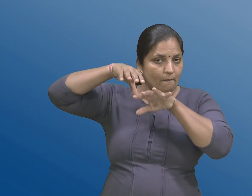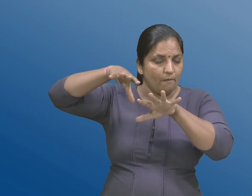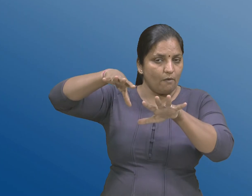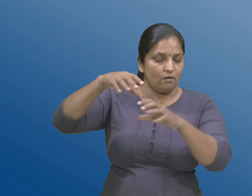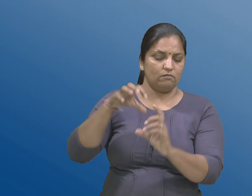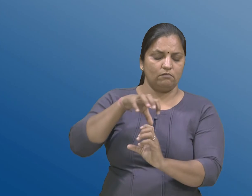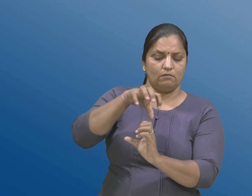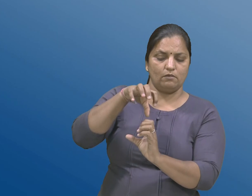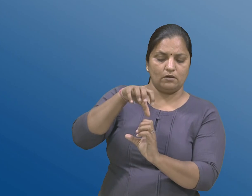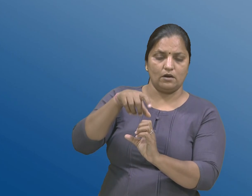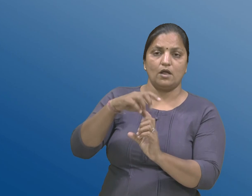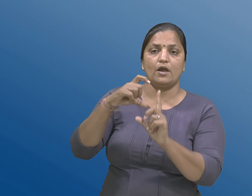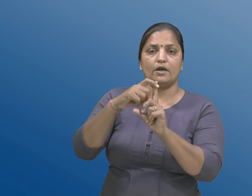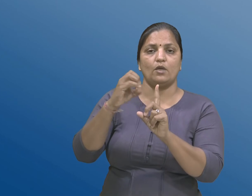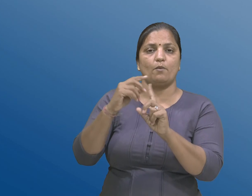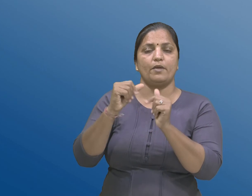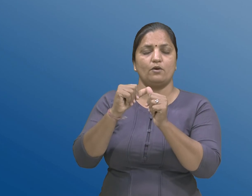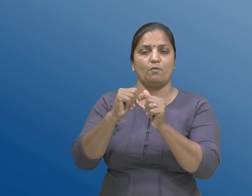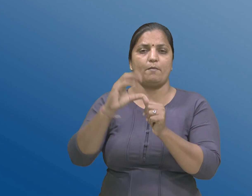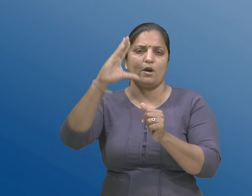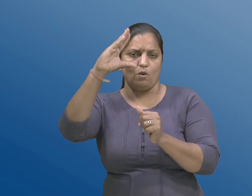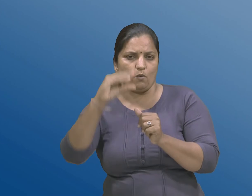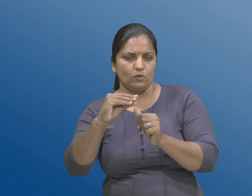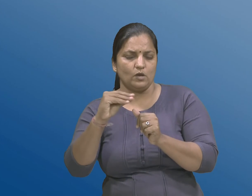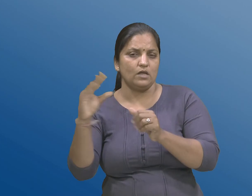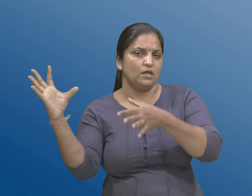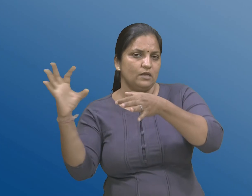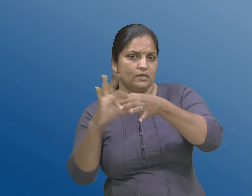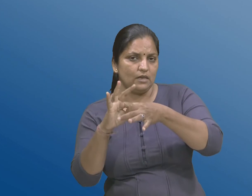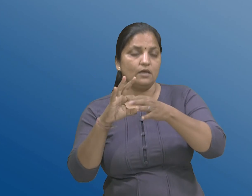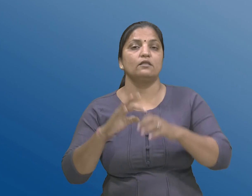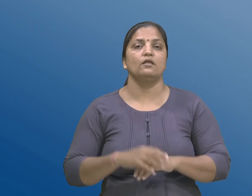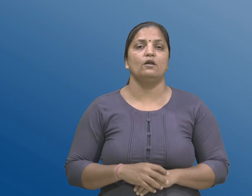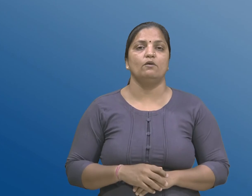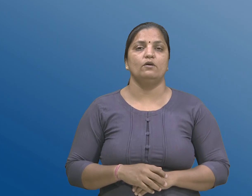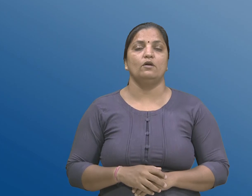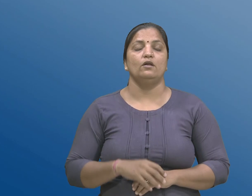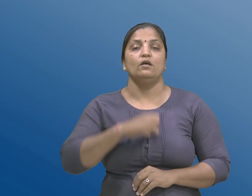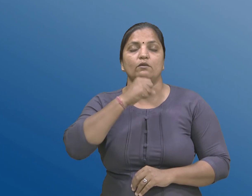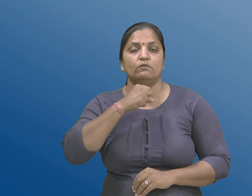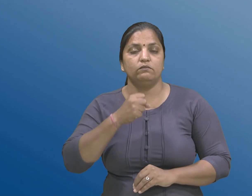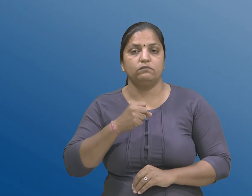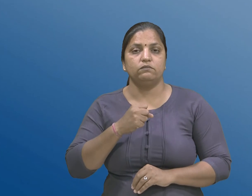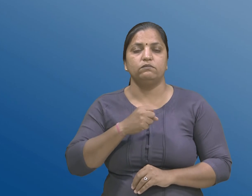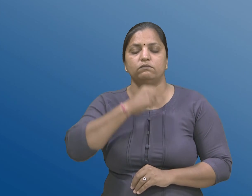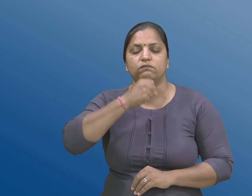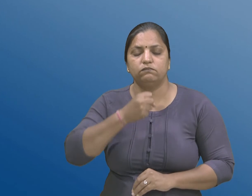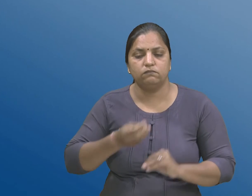नी उनप होयती विस्थिती साथे संक्रायल, पाकट वैना अने आधैड़ वन्यालोकों ने असर करे छे,